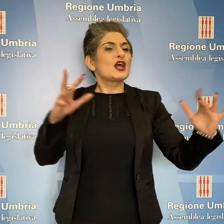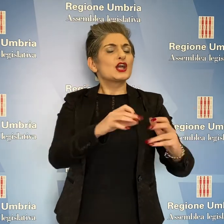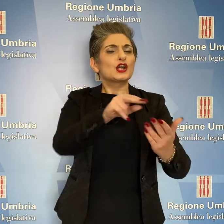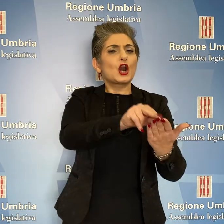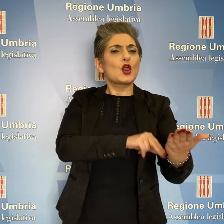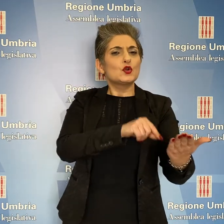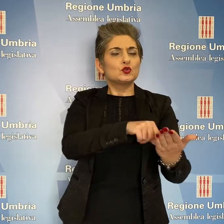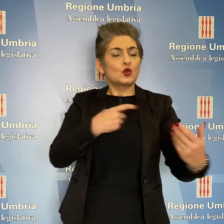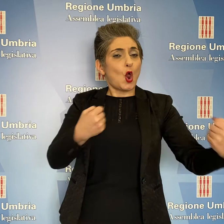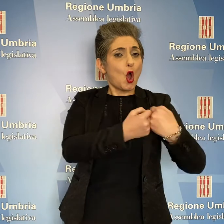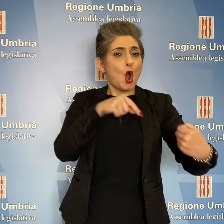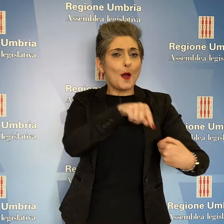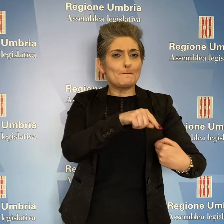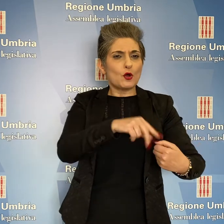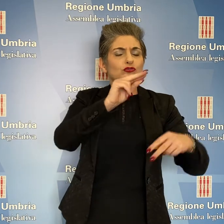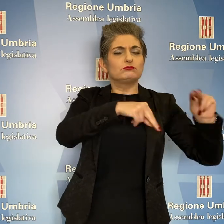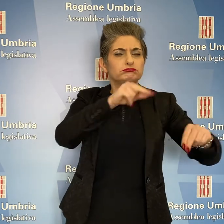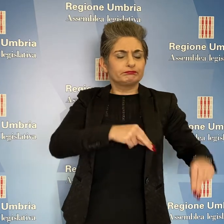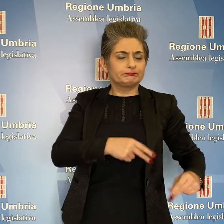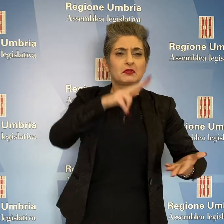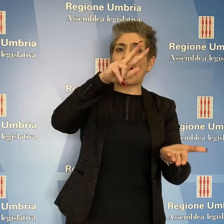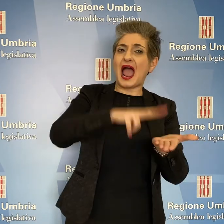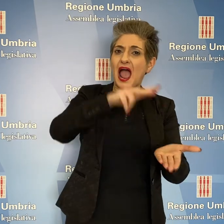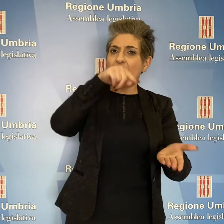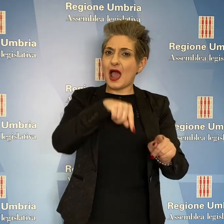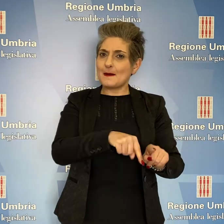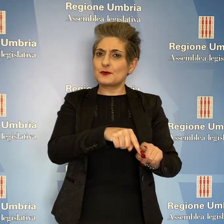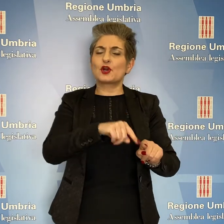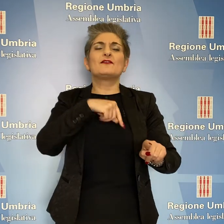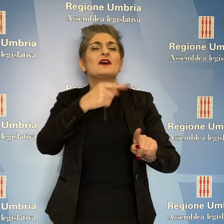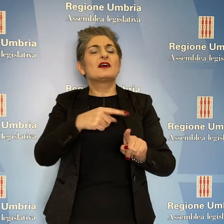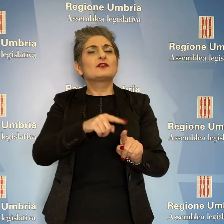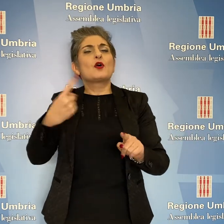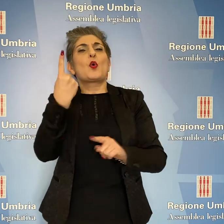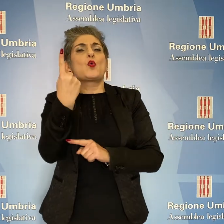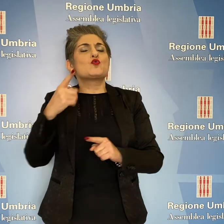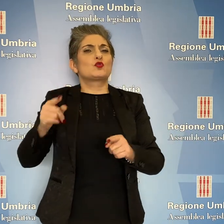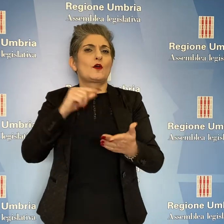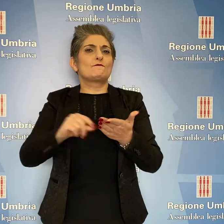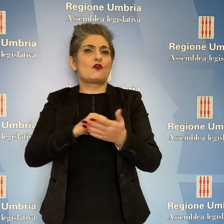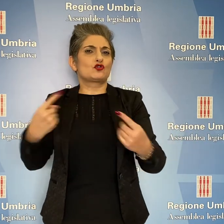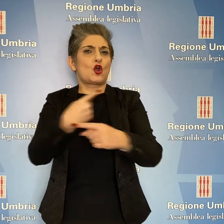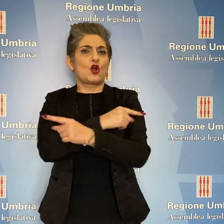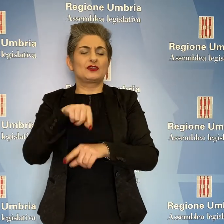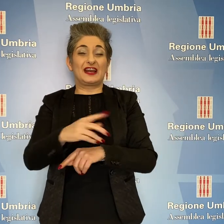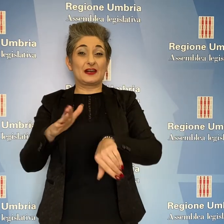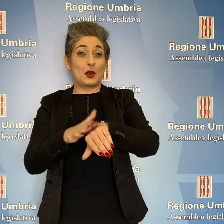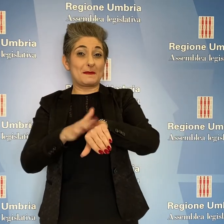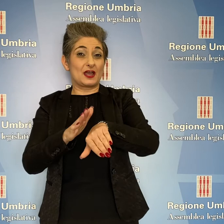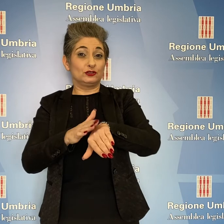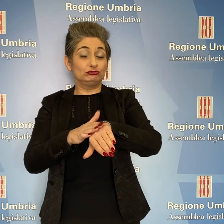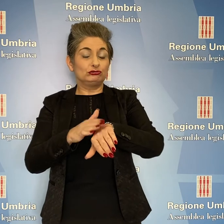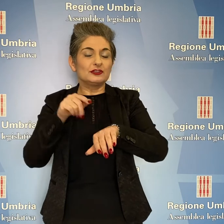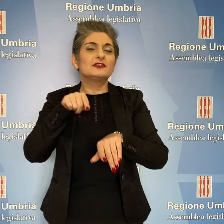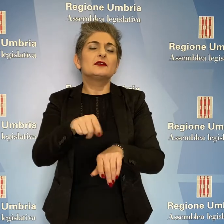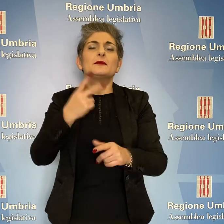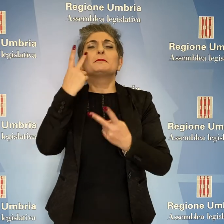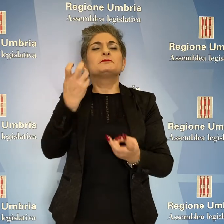Approvata, con il solo voto contrario di Valerio Mancini della Lega, l'altra risoluzione, firmata dai consiglieri di opposizione, che prevede